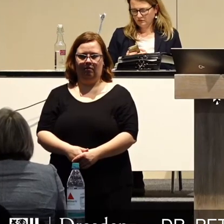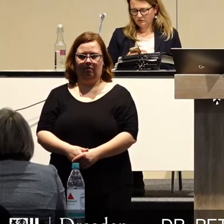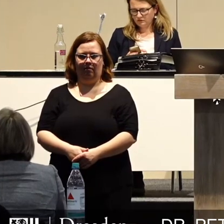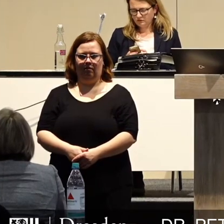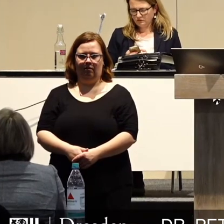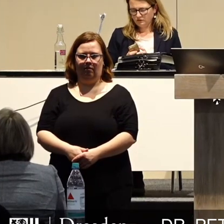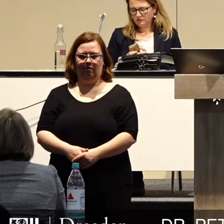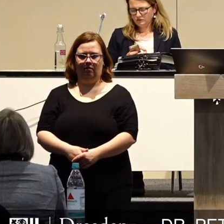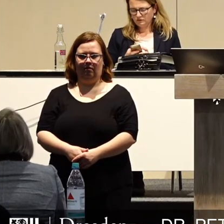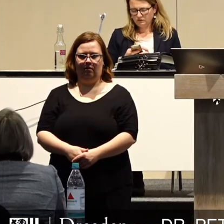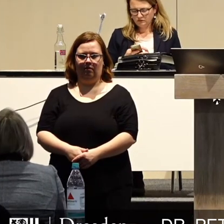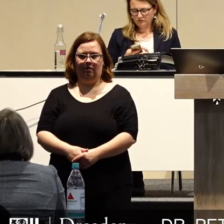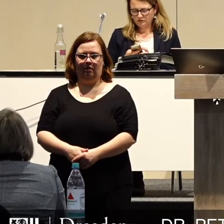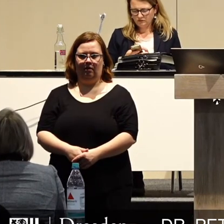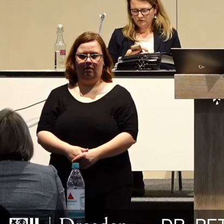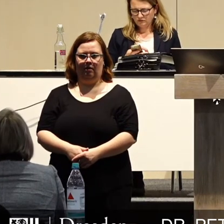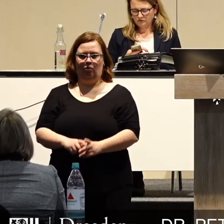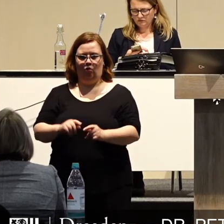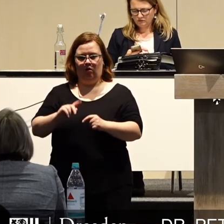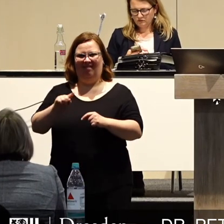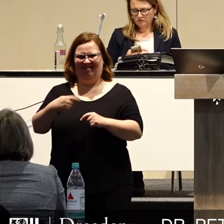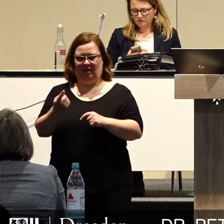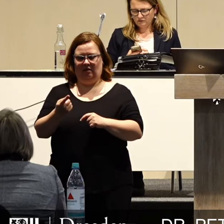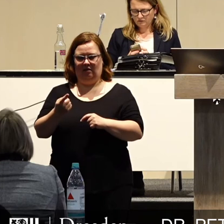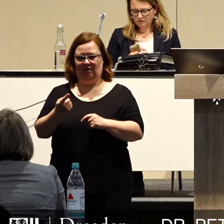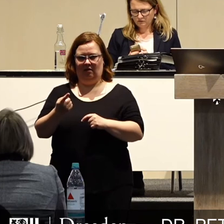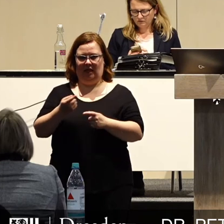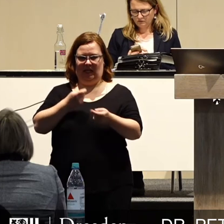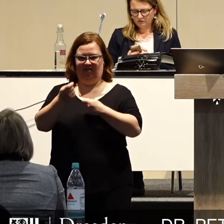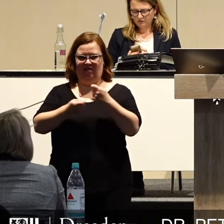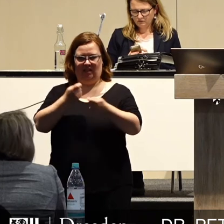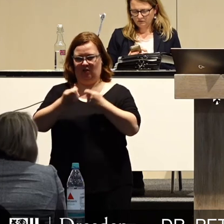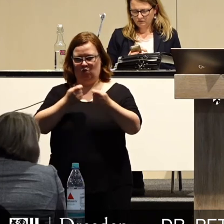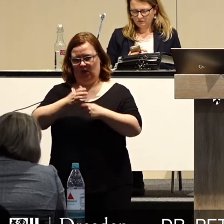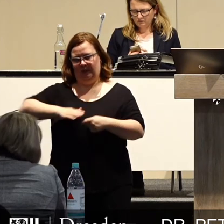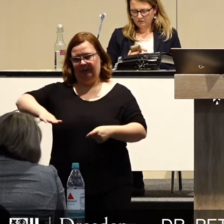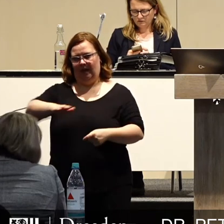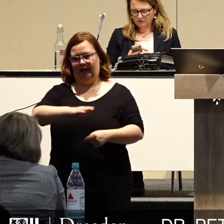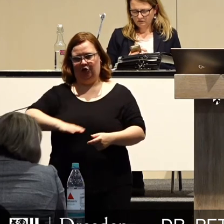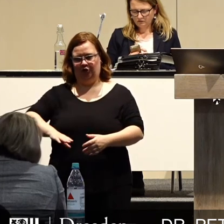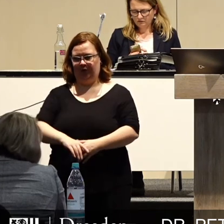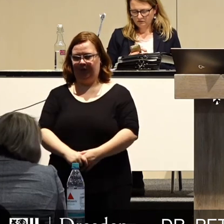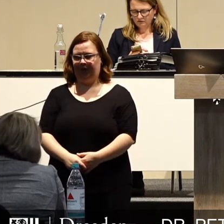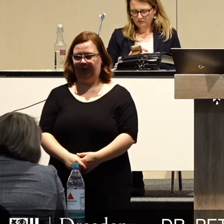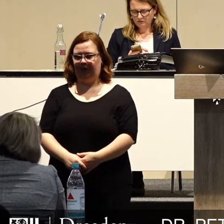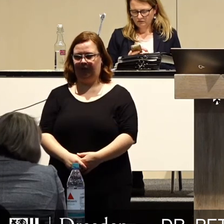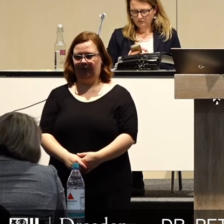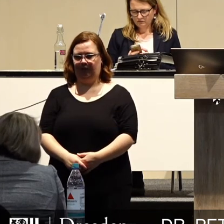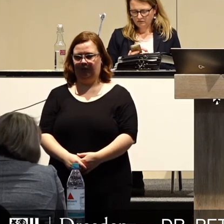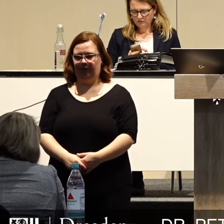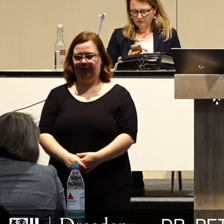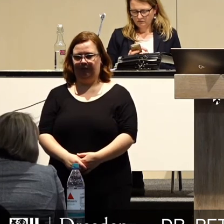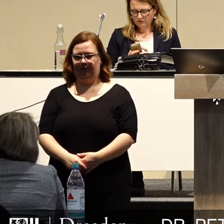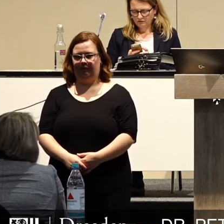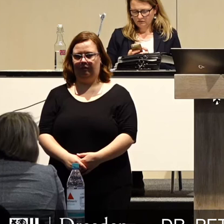Das wirft dann einen weiteren Blick auf unsere Investitionen. Hier nochmal in Erinnerung